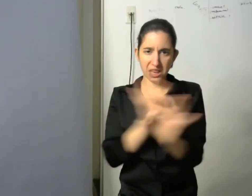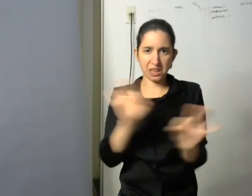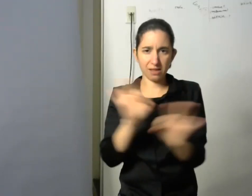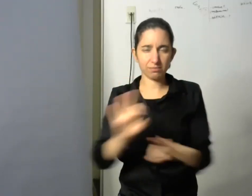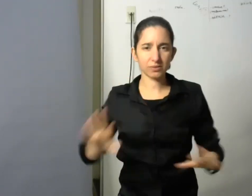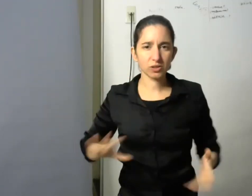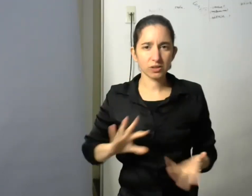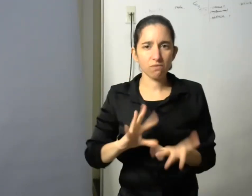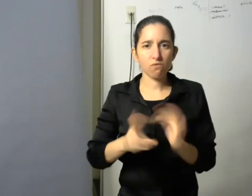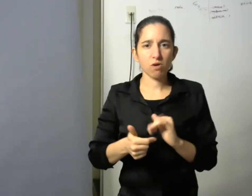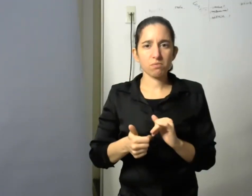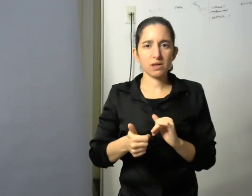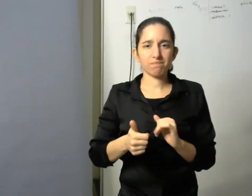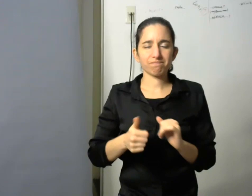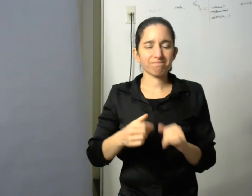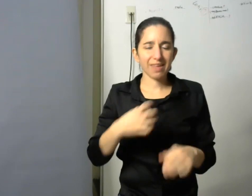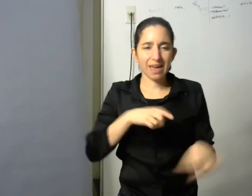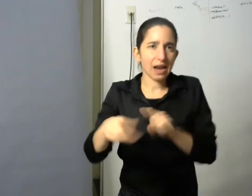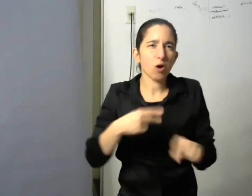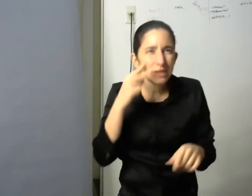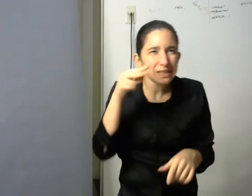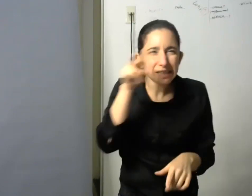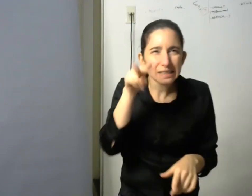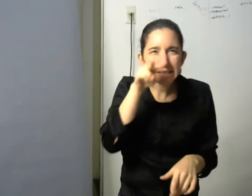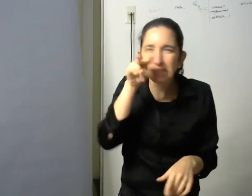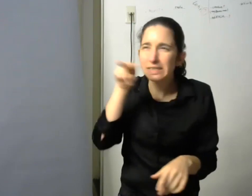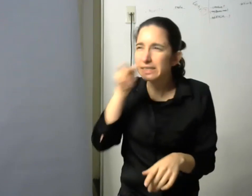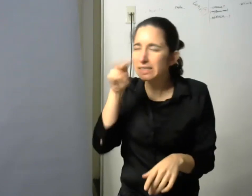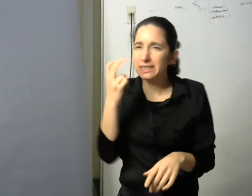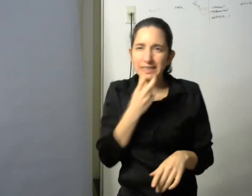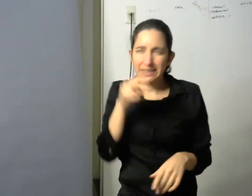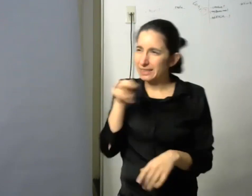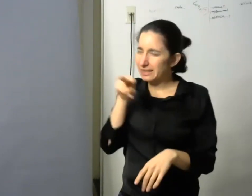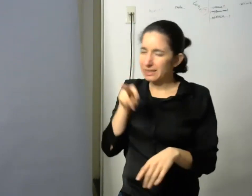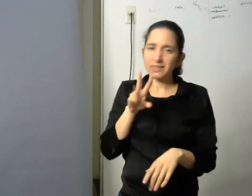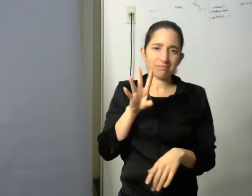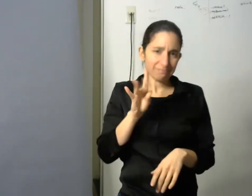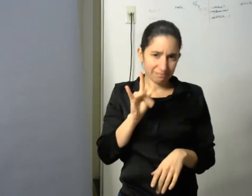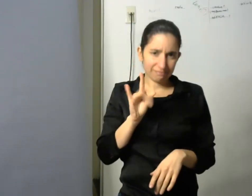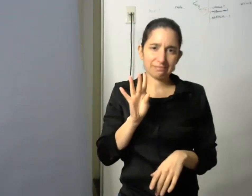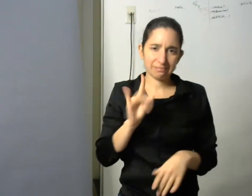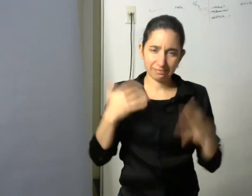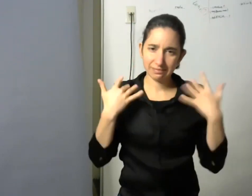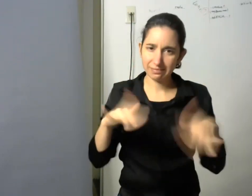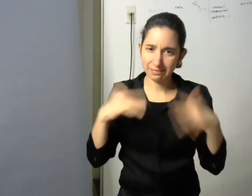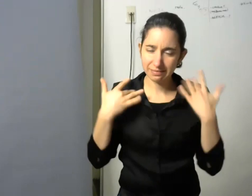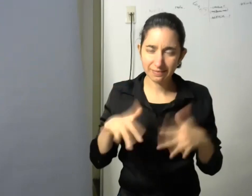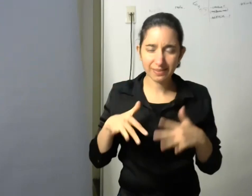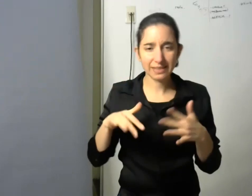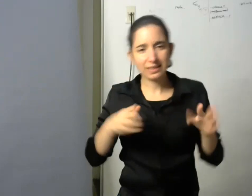carrera solo con lectura labial fue bravo y bueno fuimos buscando estrategias y una